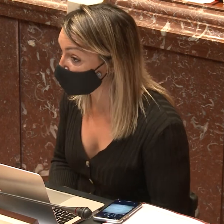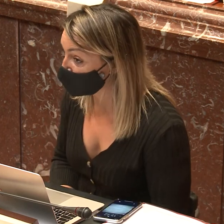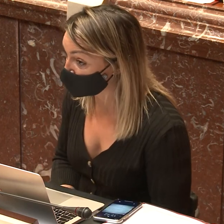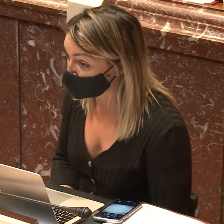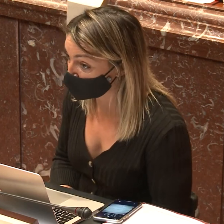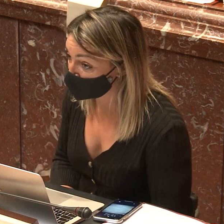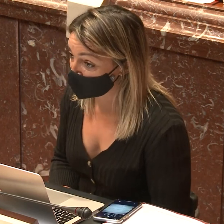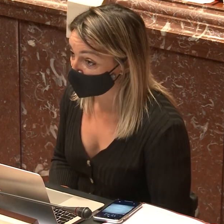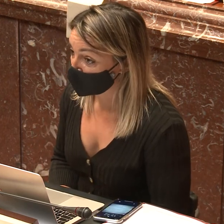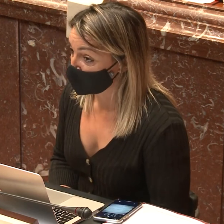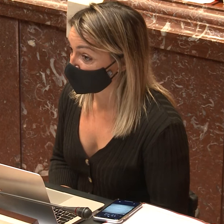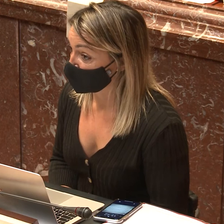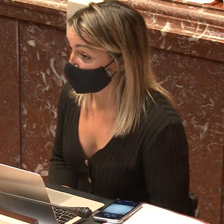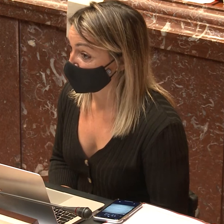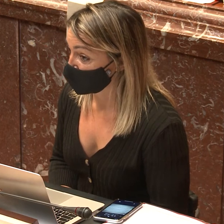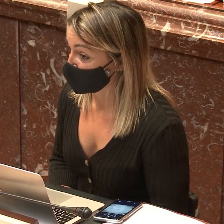Popular, Violante Tomás.